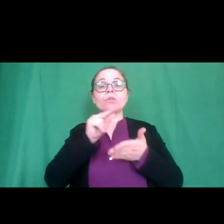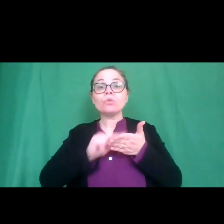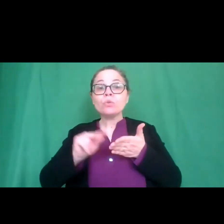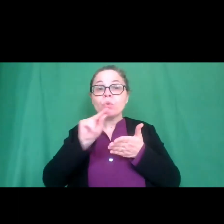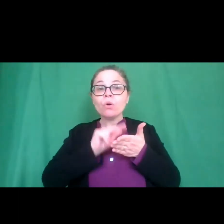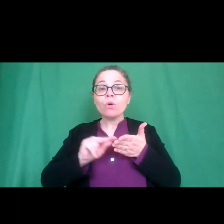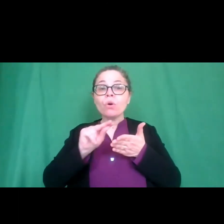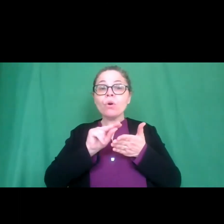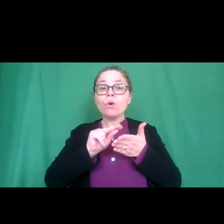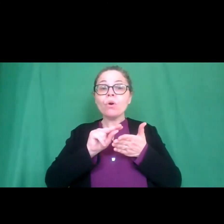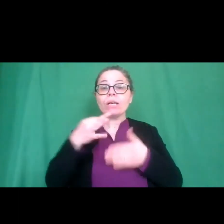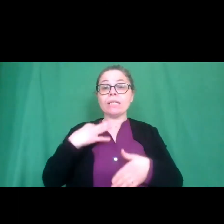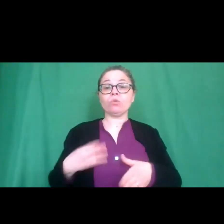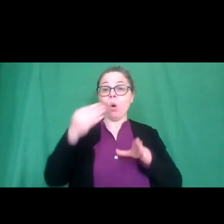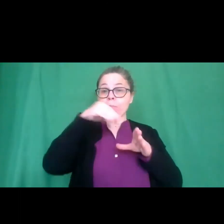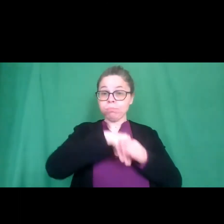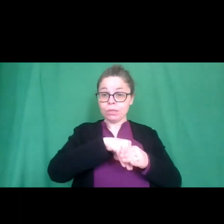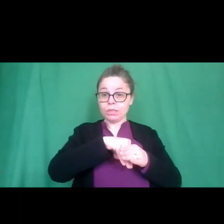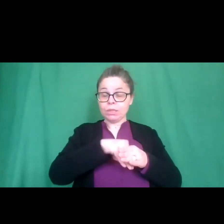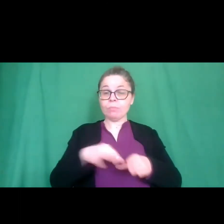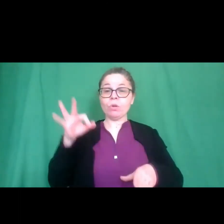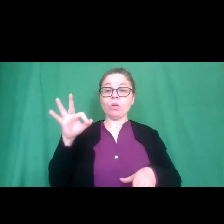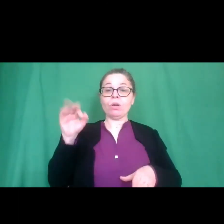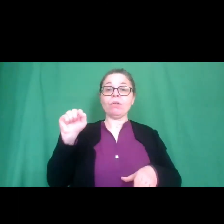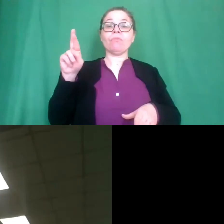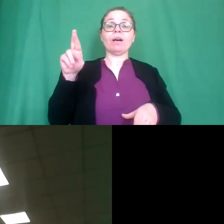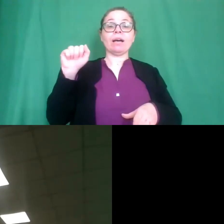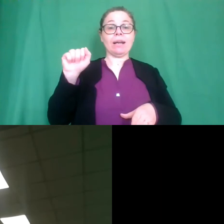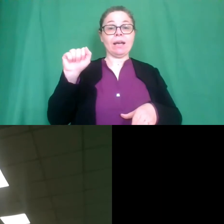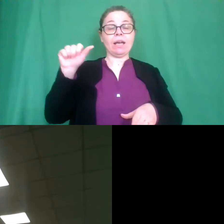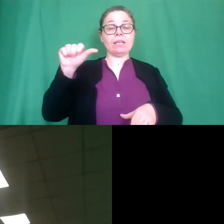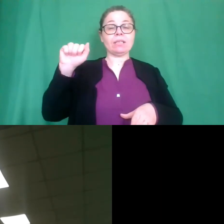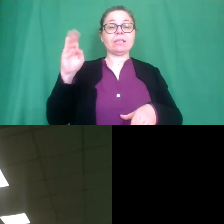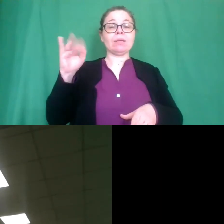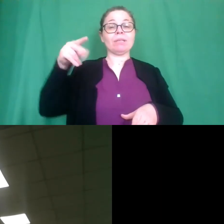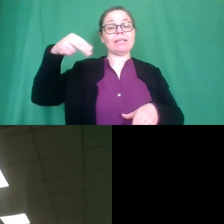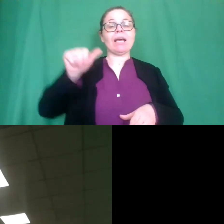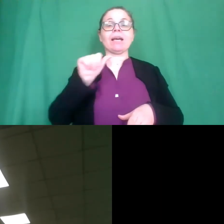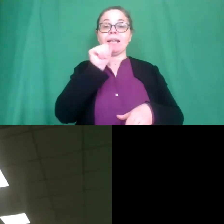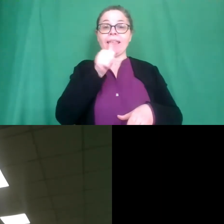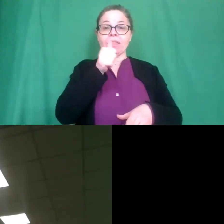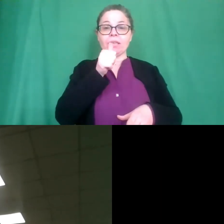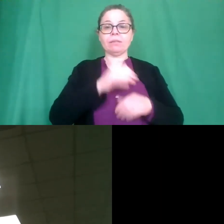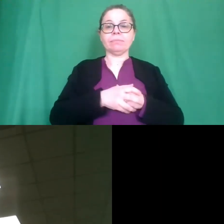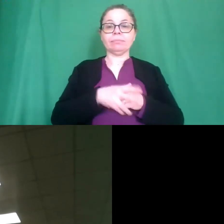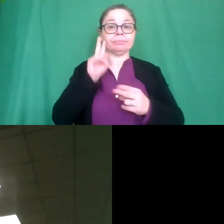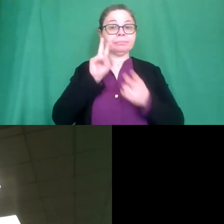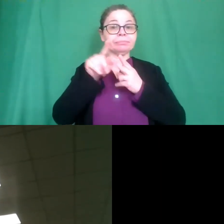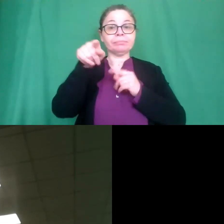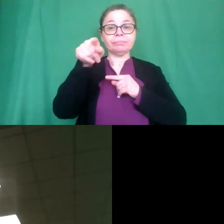scuola all'istituto comprensivo Fara Sabina di Rieti eccoli quali dovremmo vedere